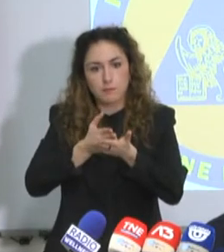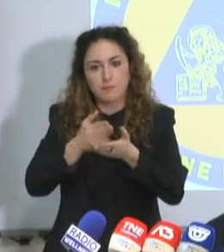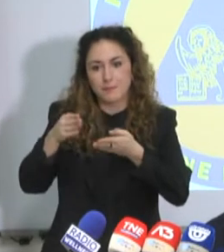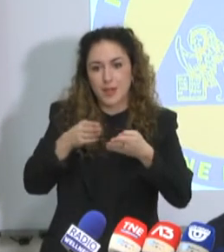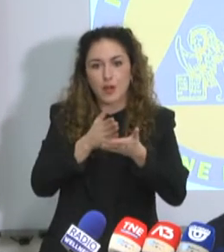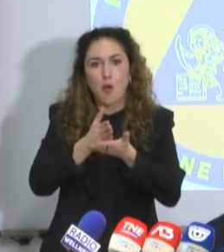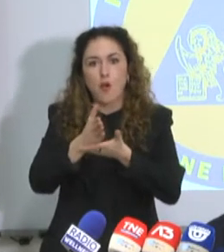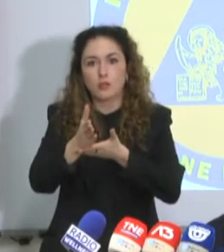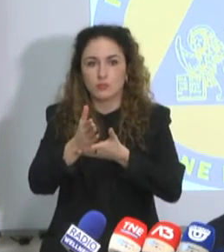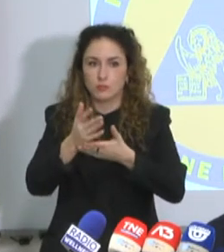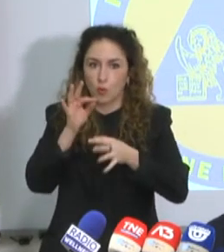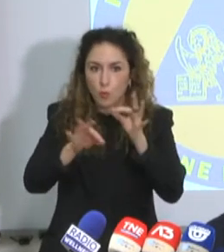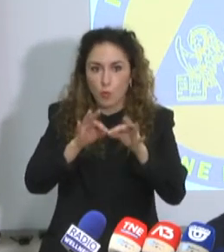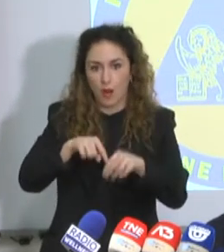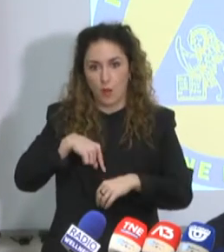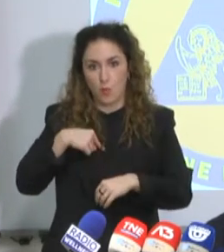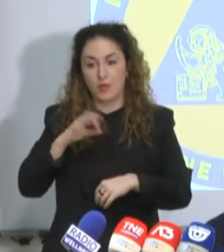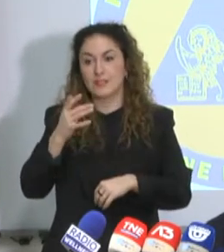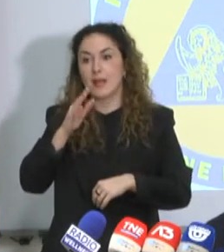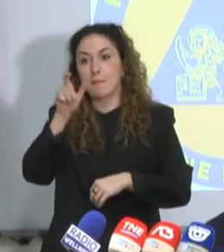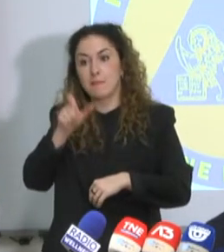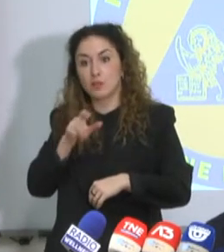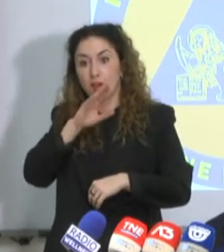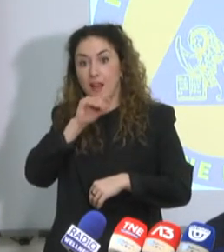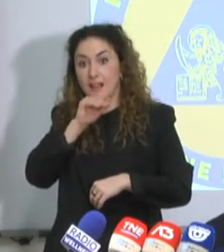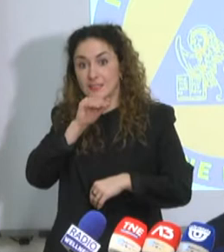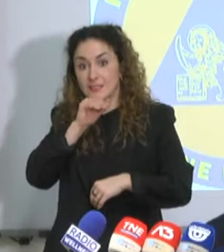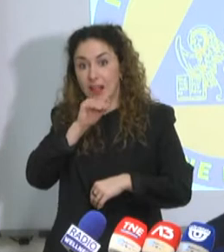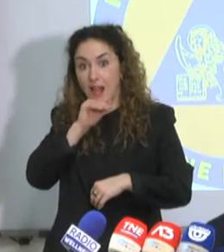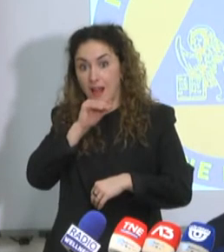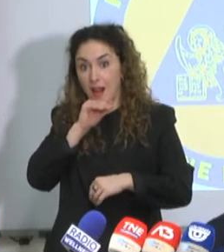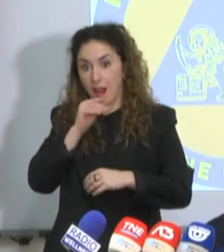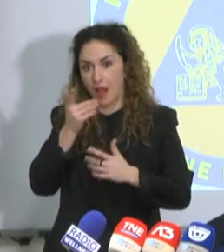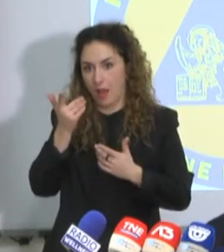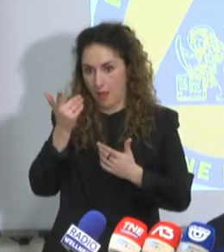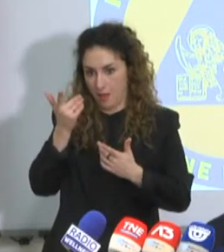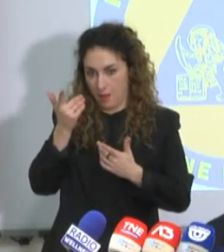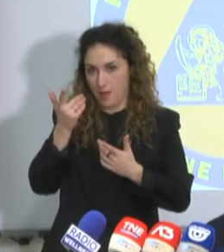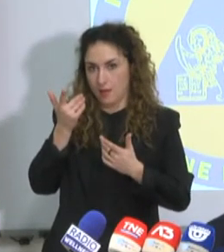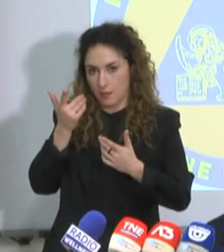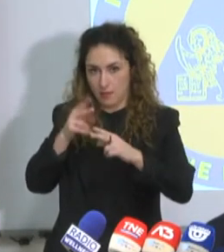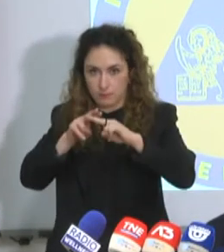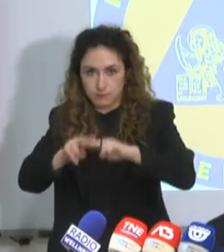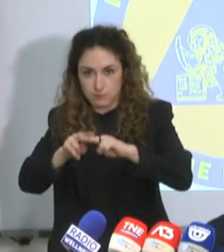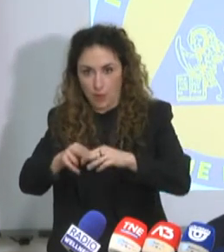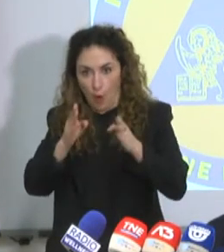Più è anziano il paziente e più rimane in ospedale dopo la dimissione della terapia intensiva.